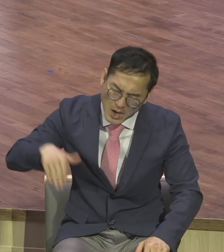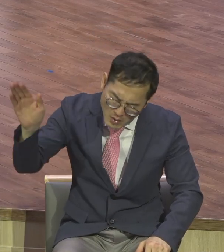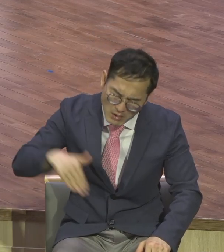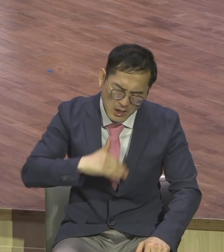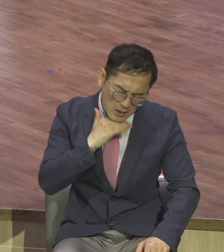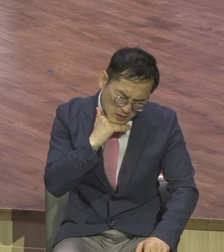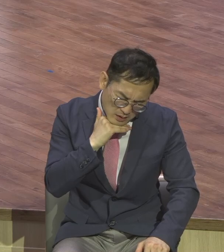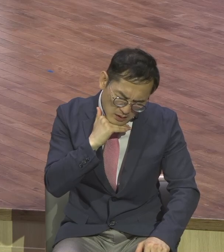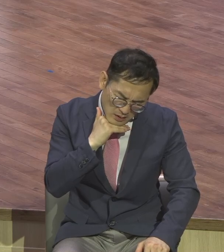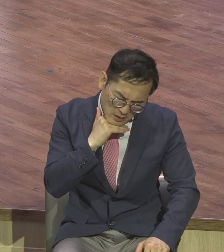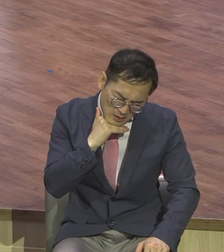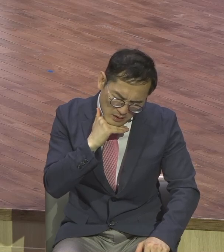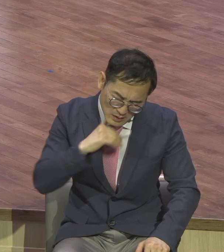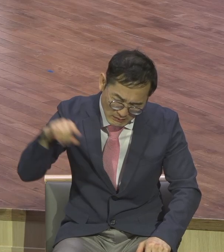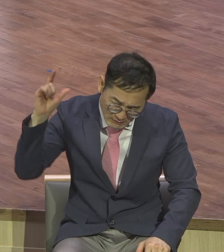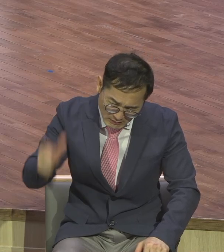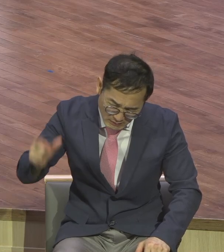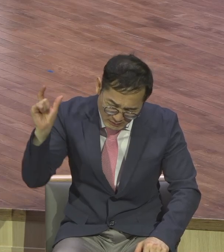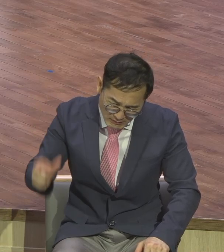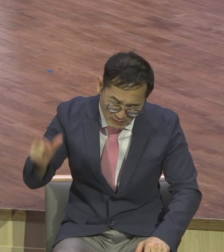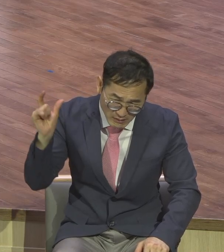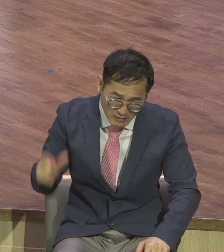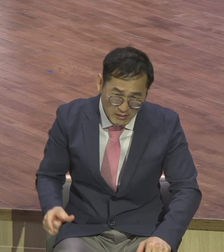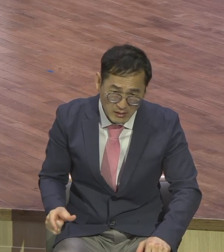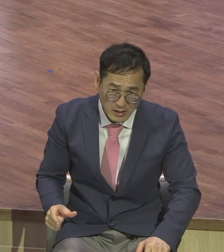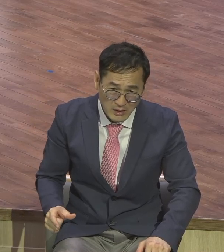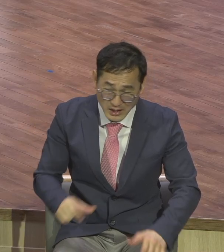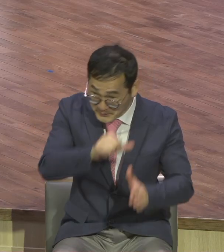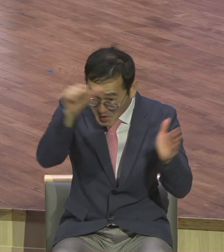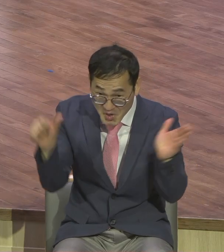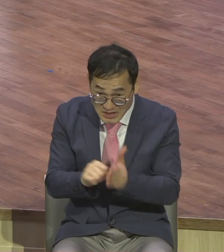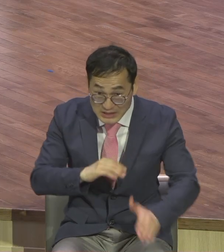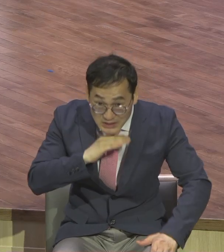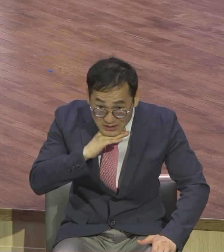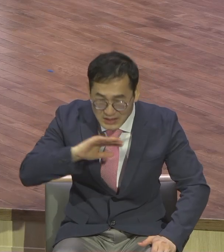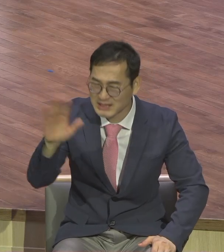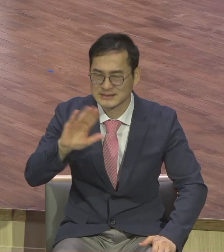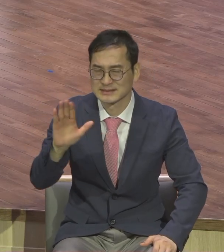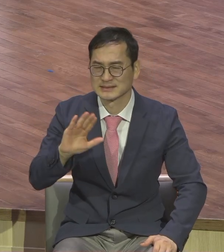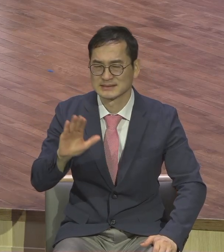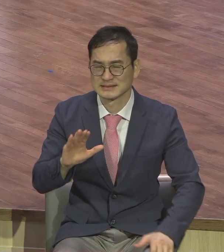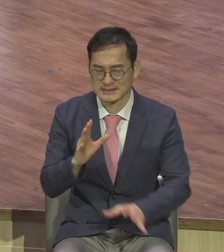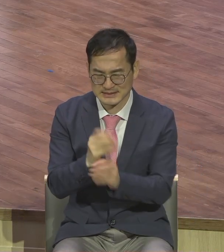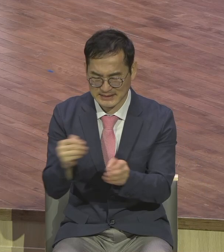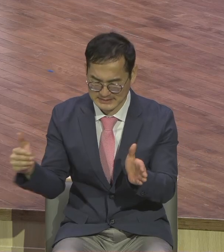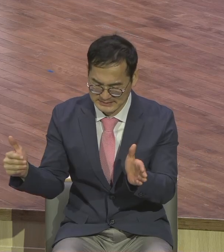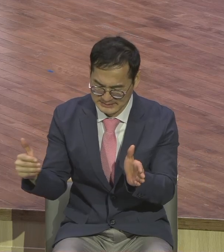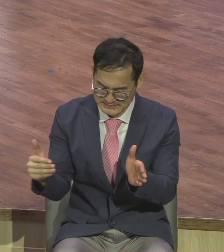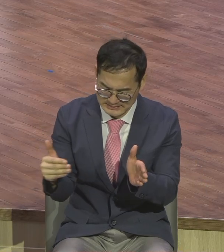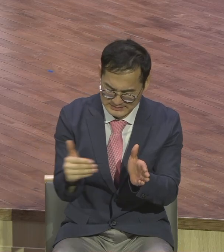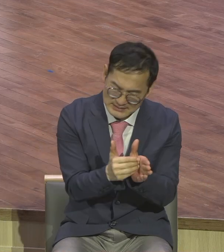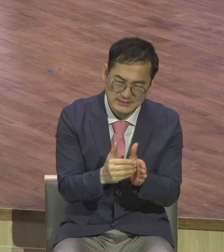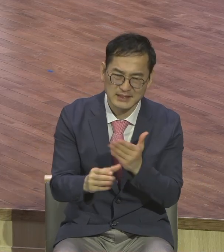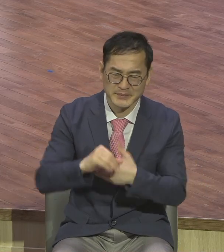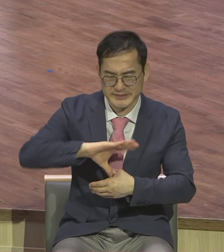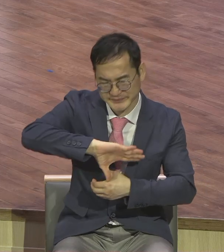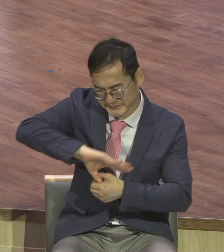제한이 제한 제한적입니다. 제한적 속지 기회가 주어졌을 때 돌이키지 않으면 결국은